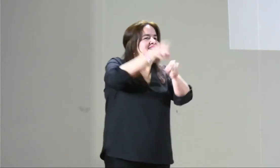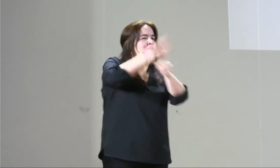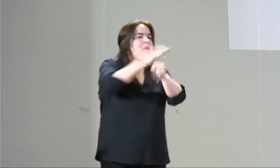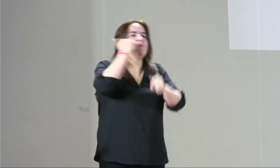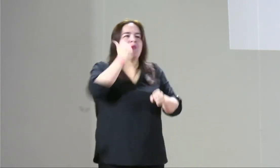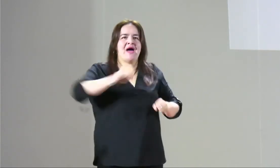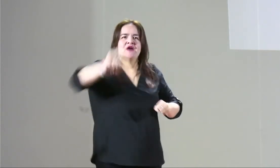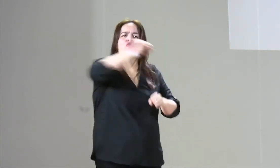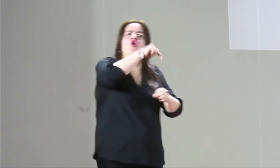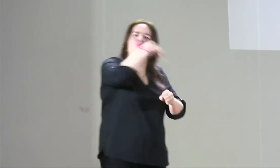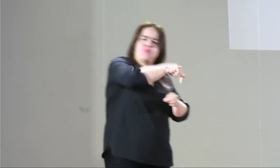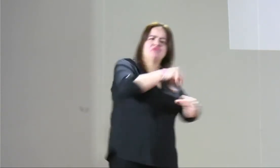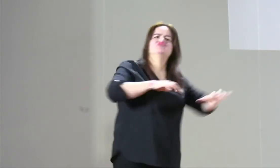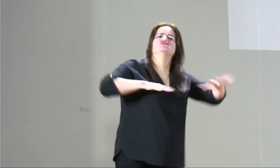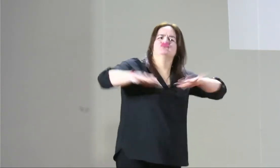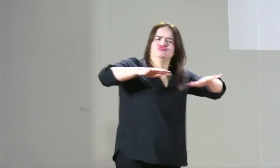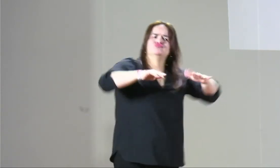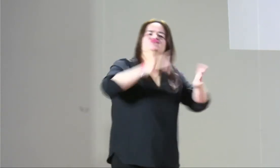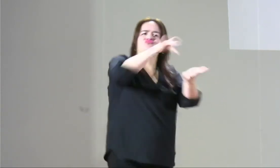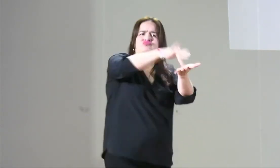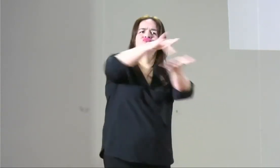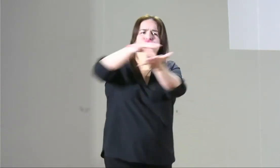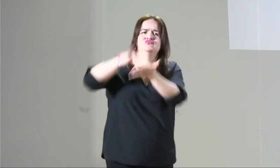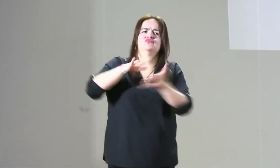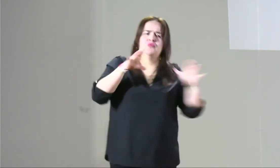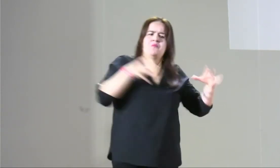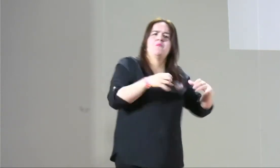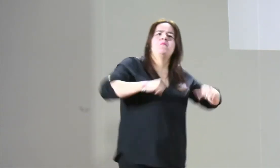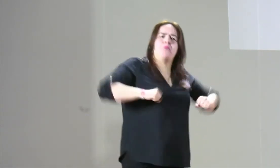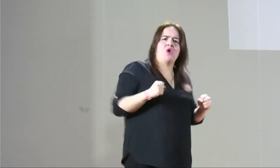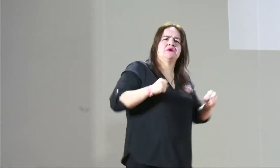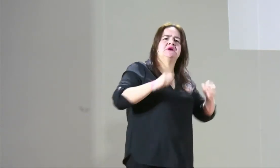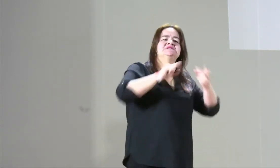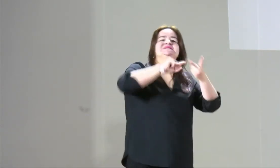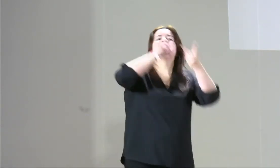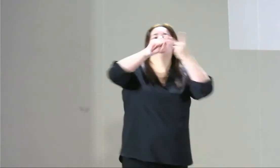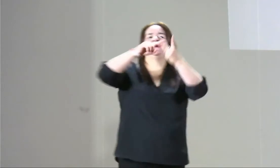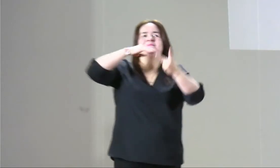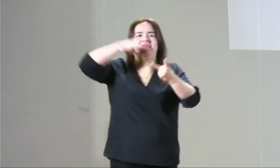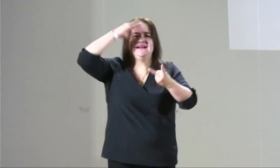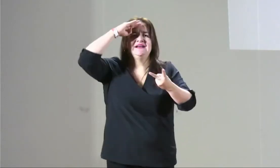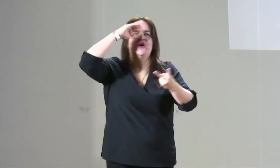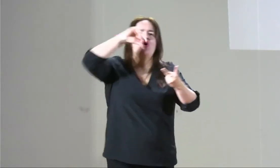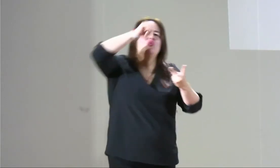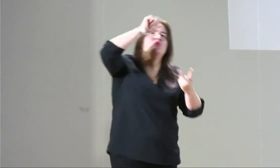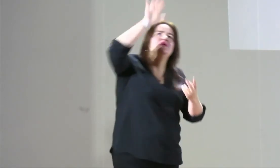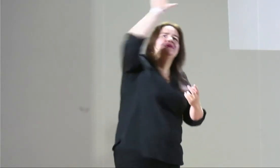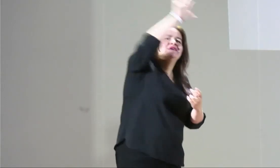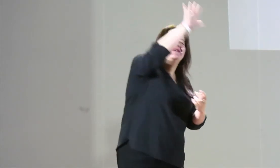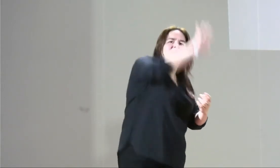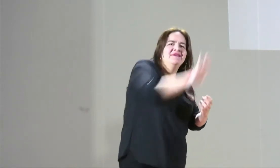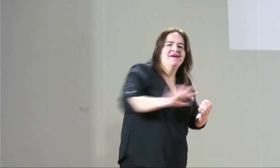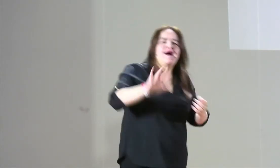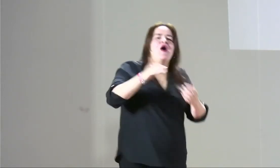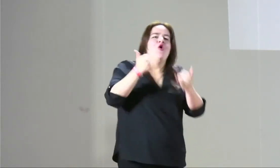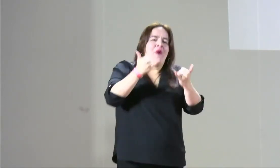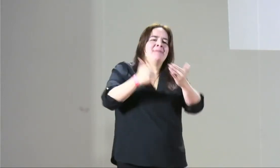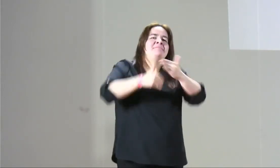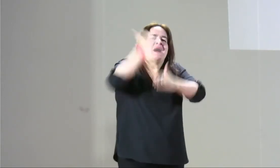dices, pero es que en Bogotá es donde se tiene mayor incidencia, desde la Secretaría de la Mujer se pueden hacer trabajos orientadores hacia la